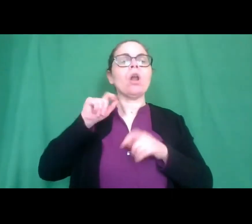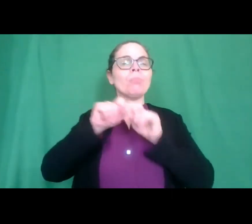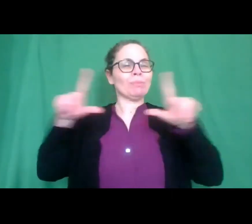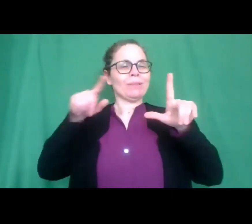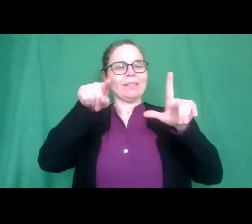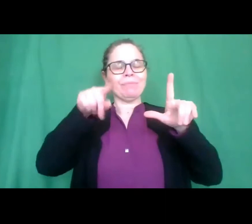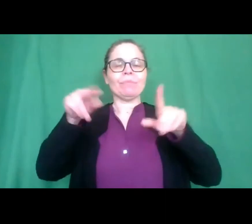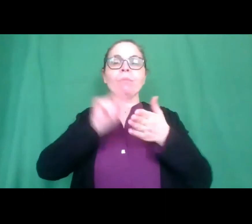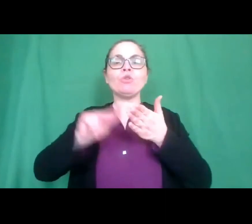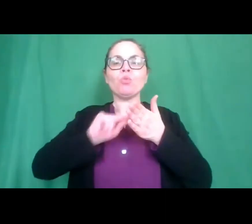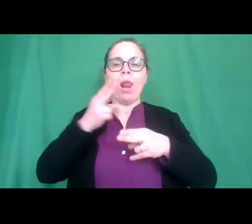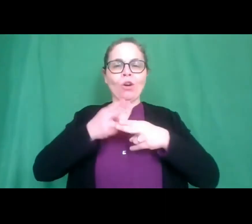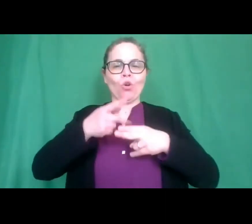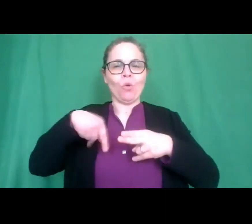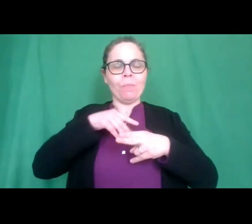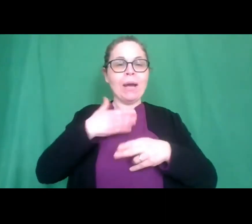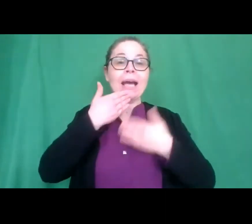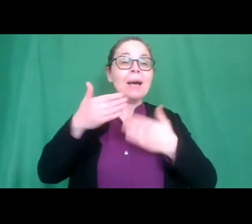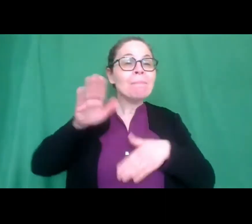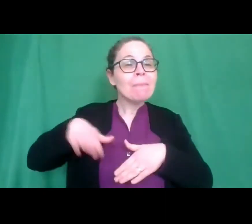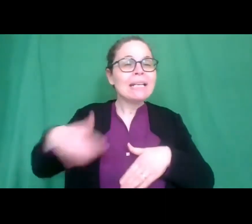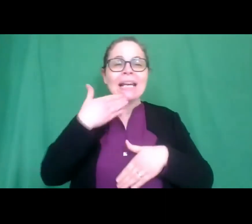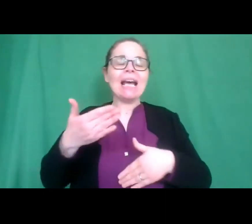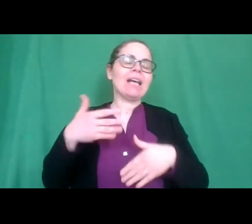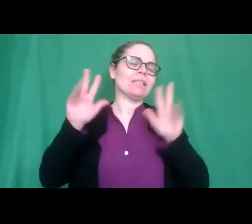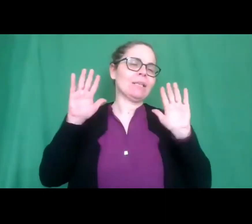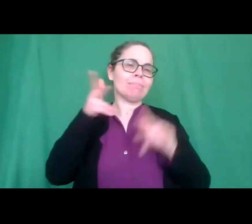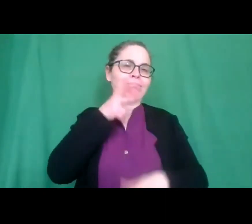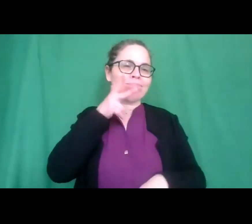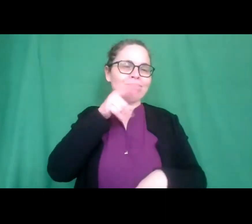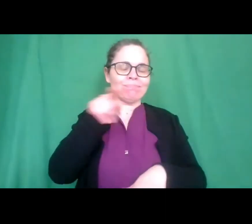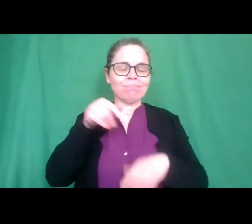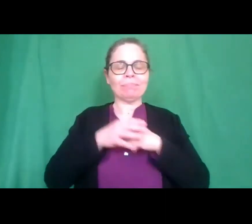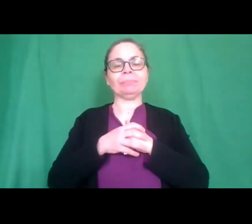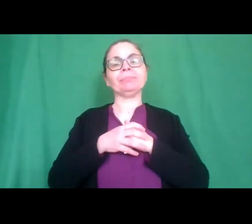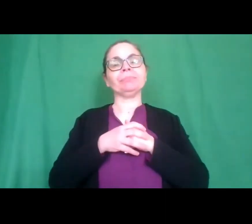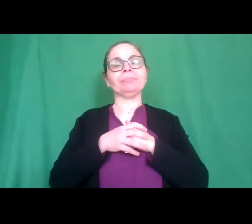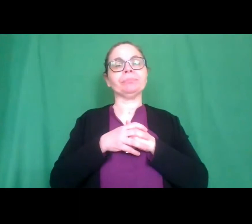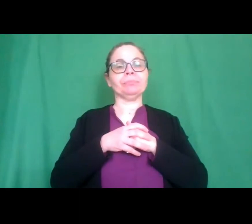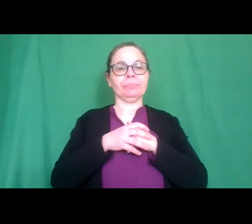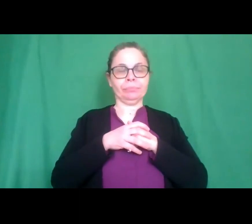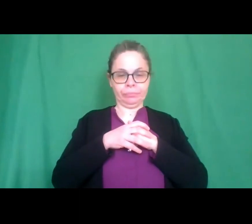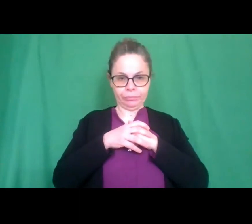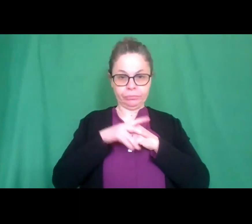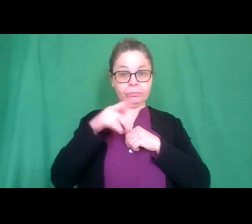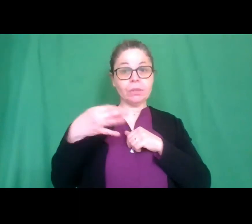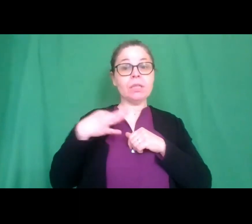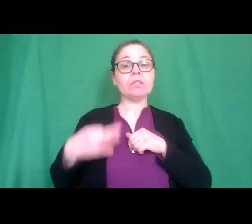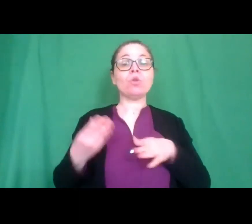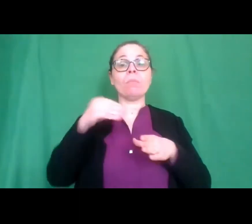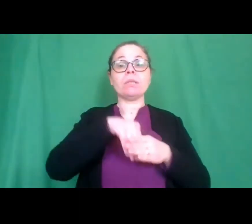ok grazie grazie bambini bravissimi e poi abbiamo anche l'istituto